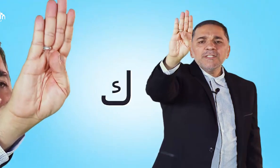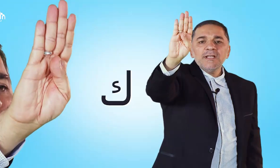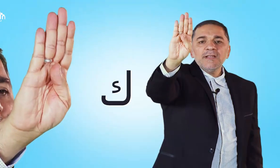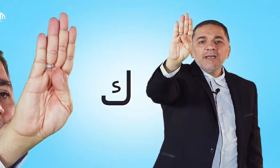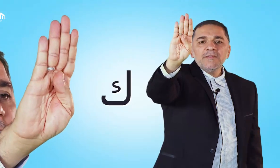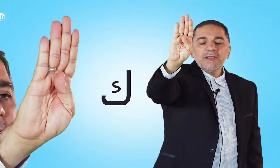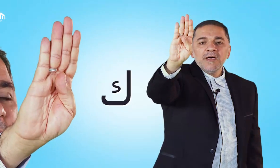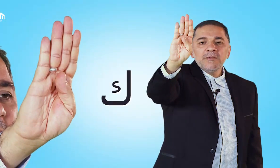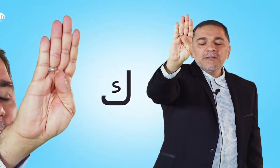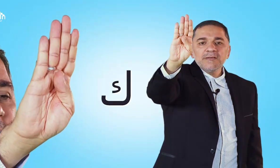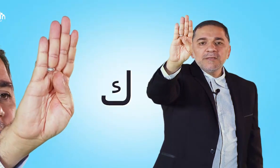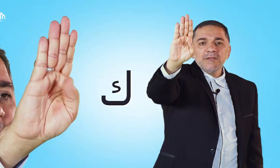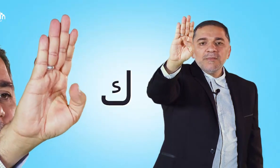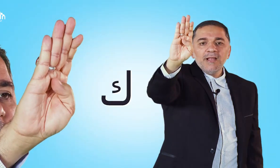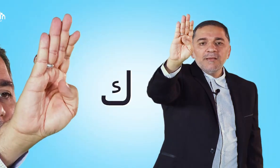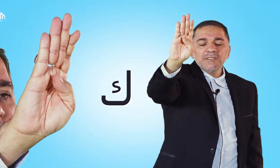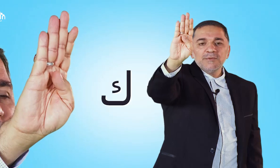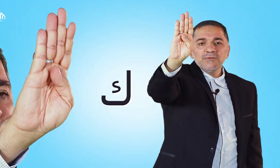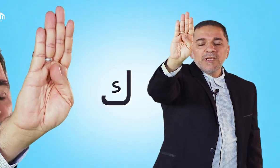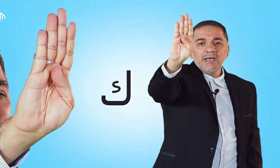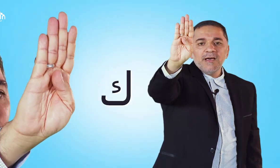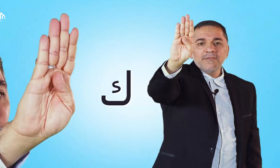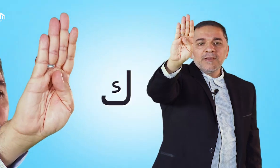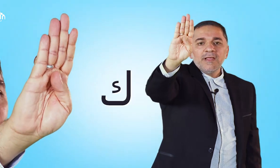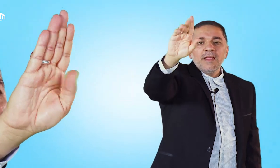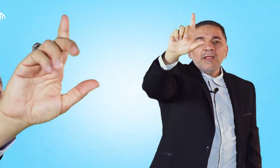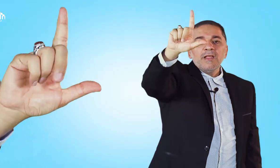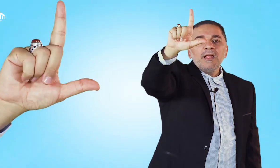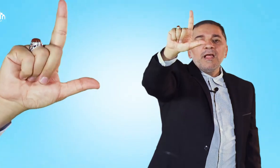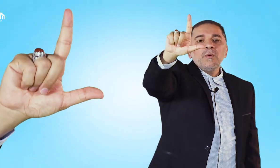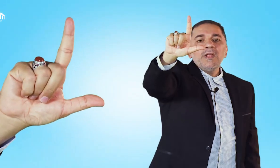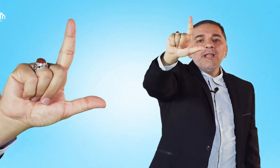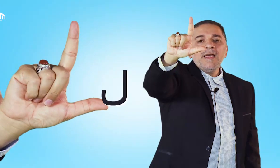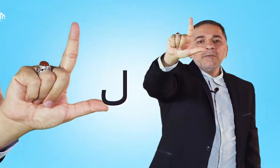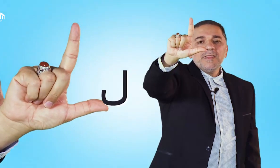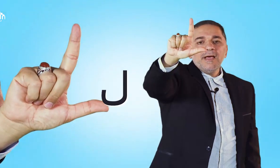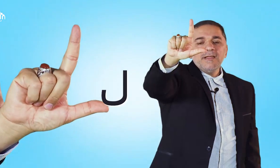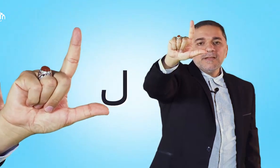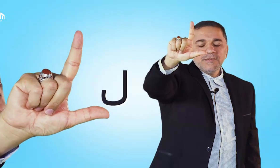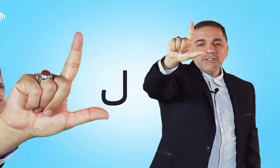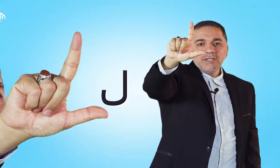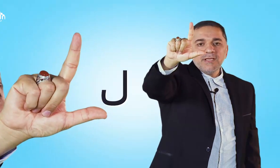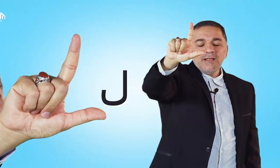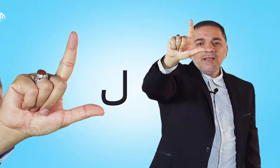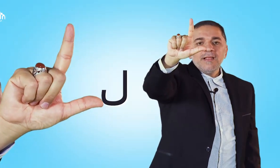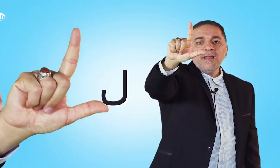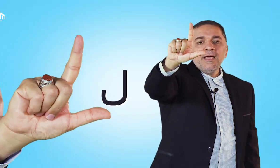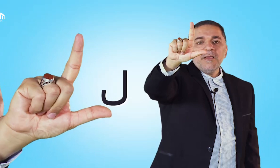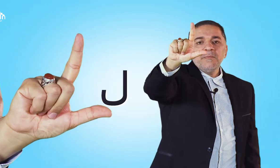شكل الكاف تماما تقريبا مع الهمزة الموجود للكاف واللام كذلك نفس الشكل لام